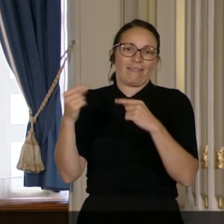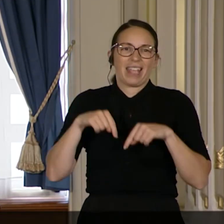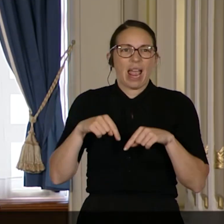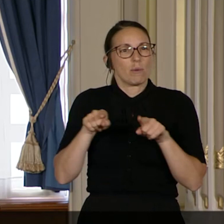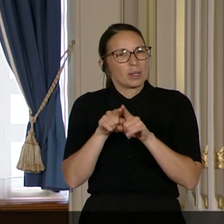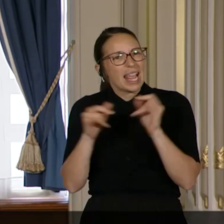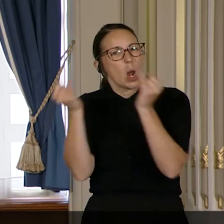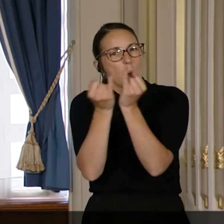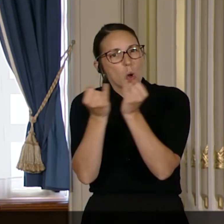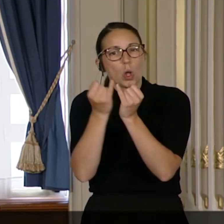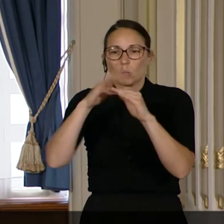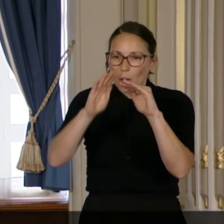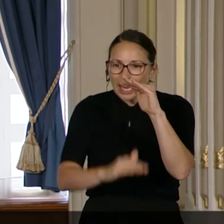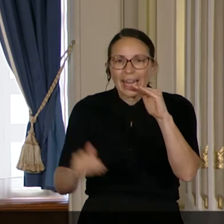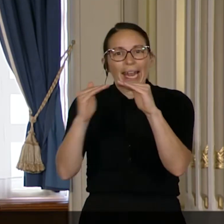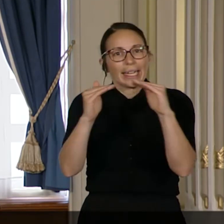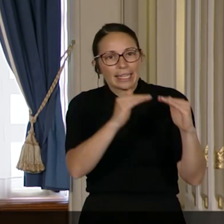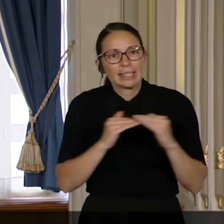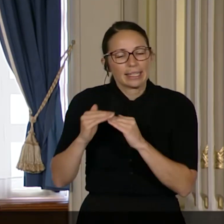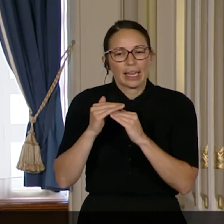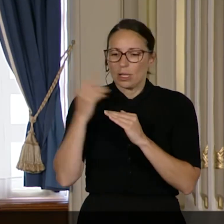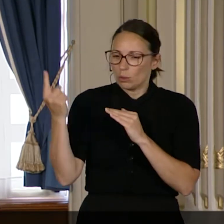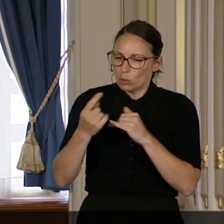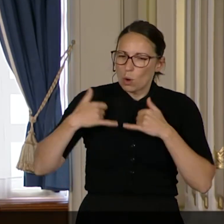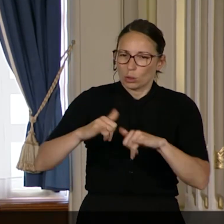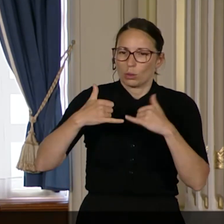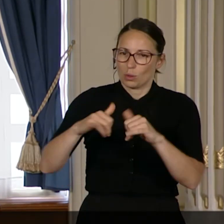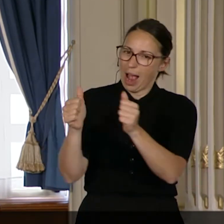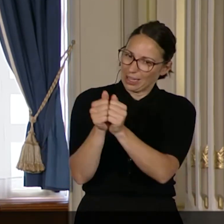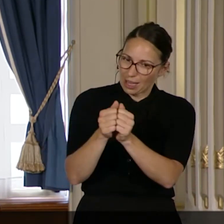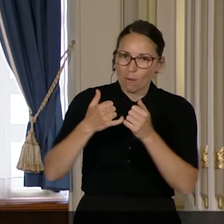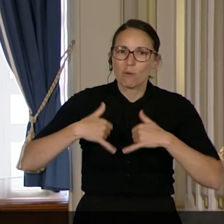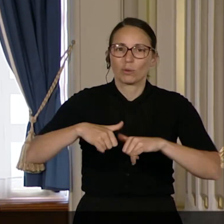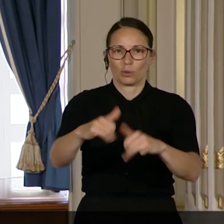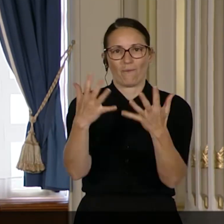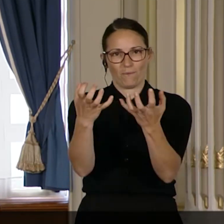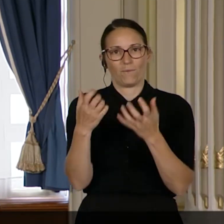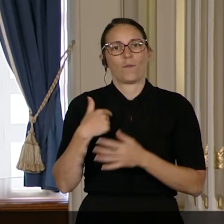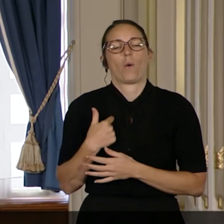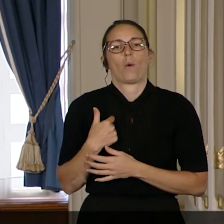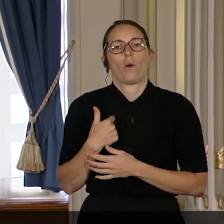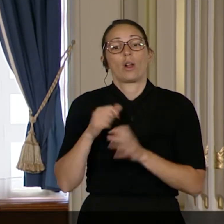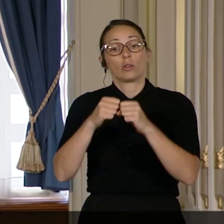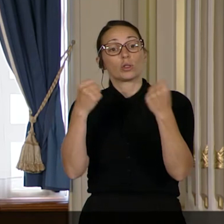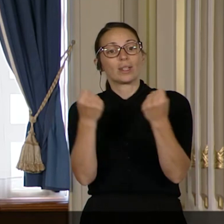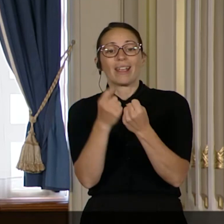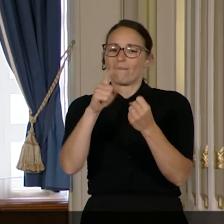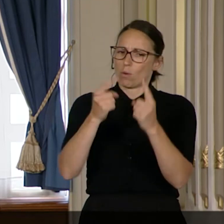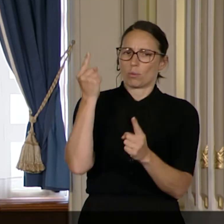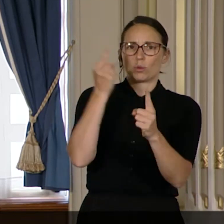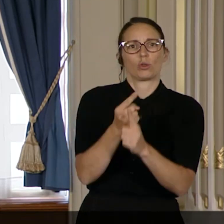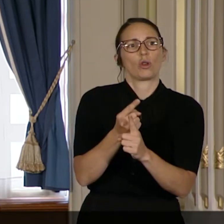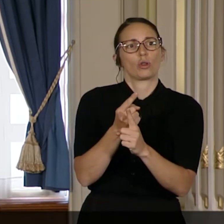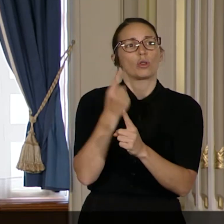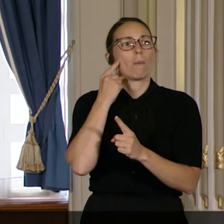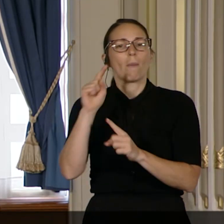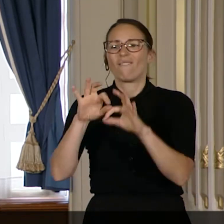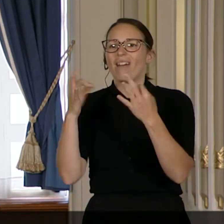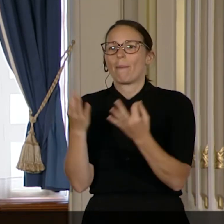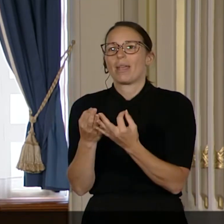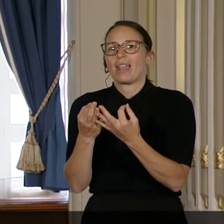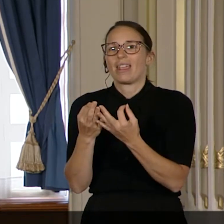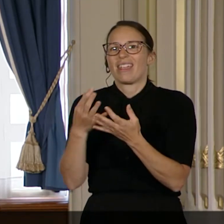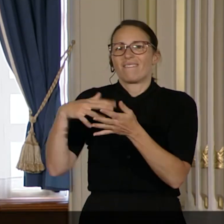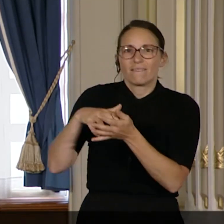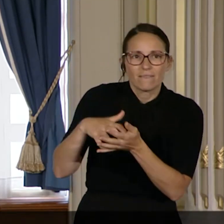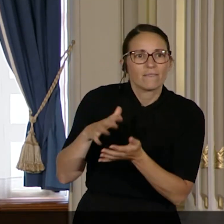lutte pour l'équité que nous avons menée et que nous menons toujours ensemble. La société doit être juste envers les familles les plus déminées.